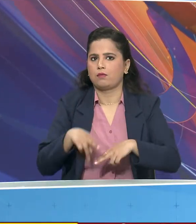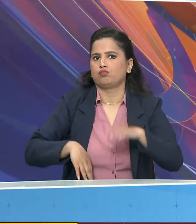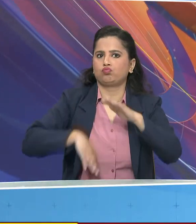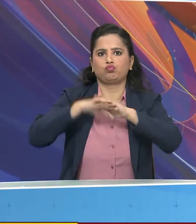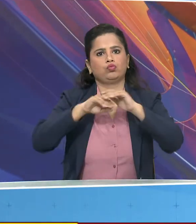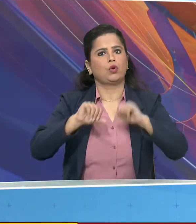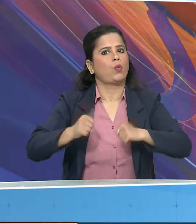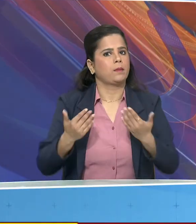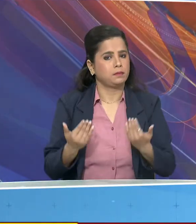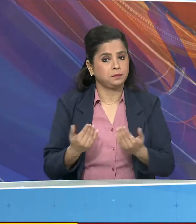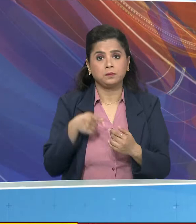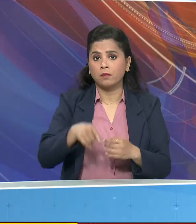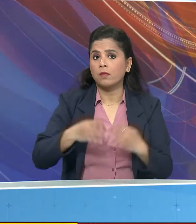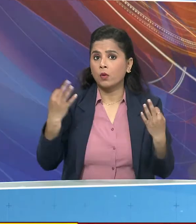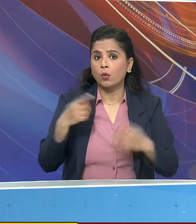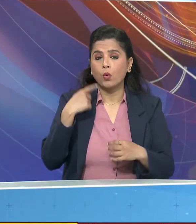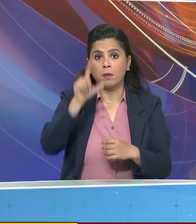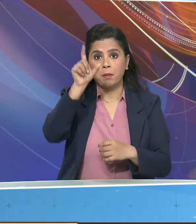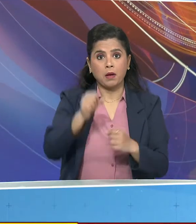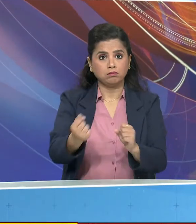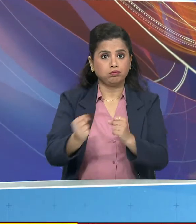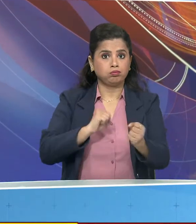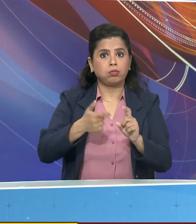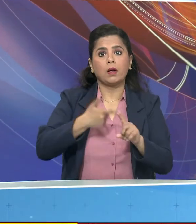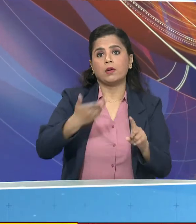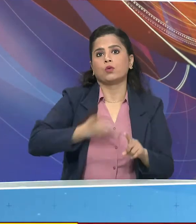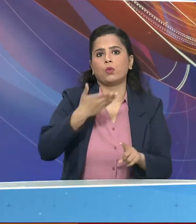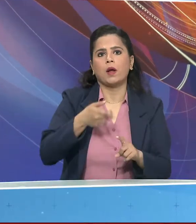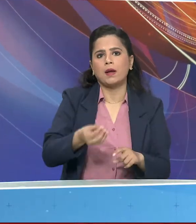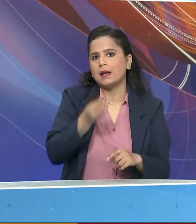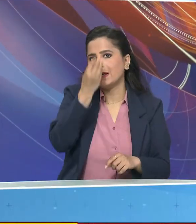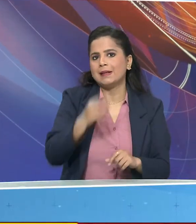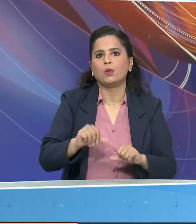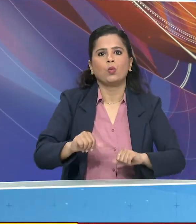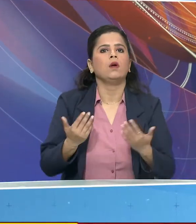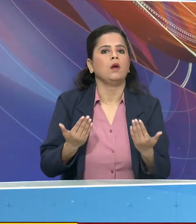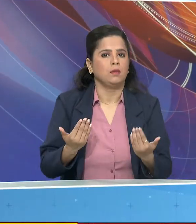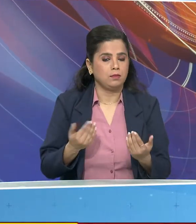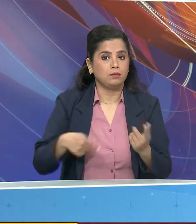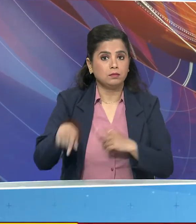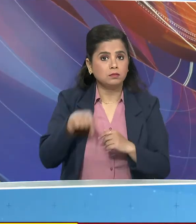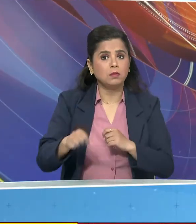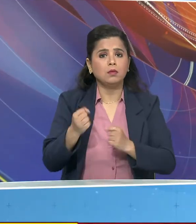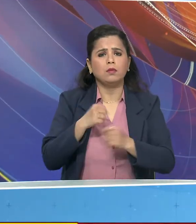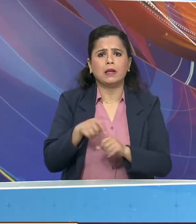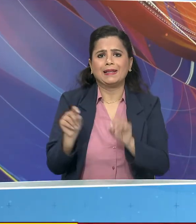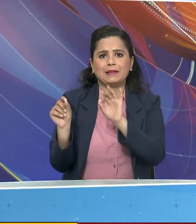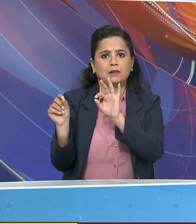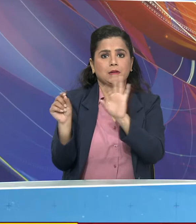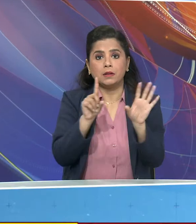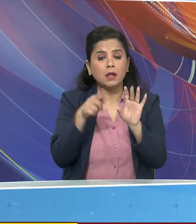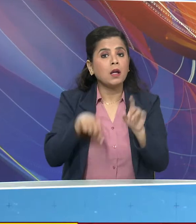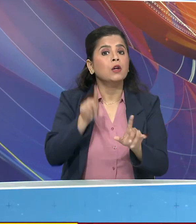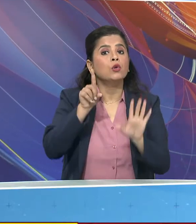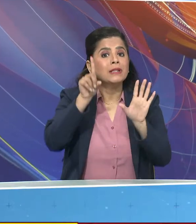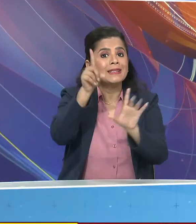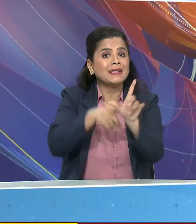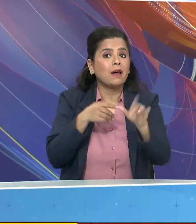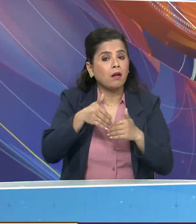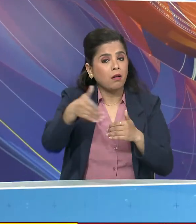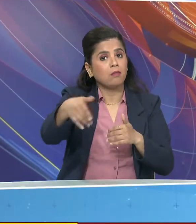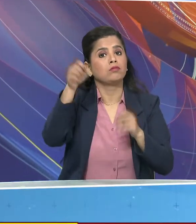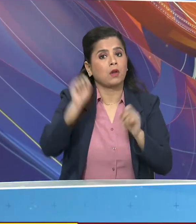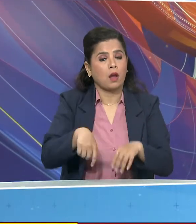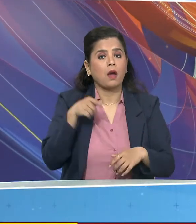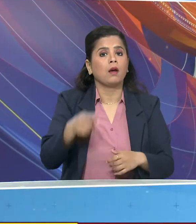और इससे नएप प्रशिक्षिक्षिन की सुधा भी उपलब्द होगी ये विमान 6 वर्श की अधि में वायोसेना में उपलब्द करवाए जाएंगे